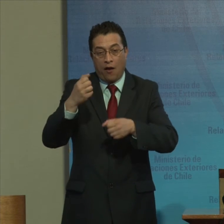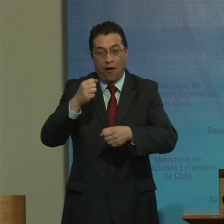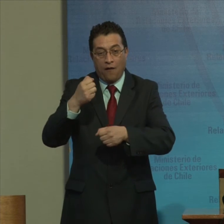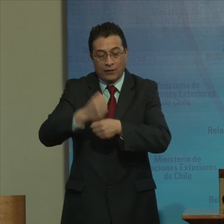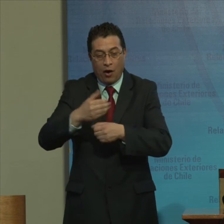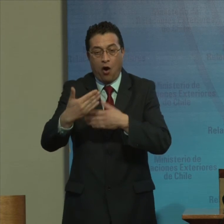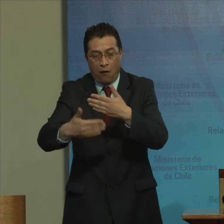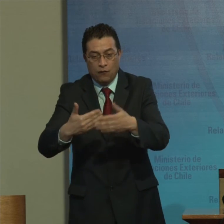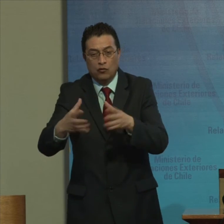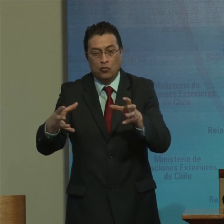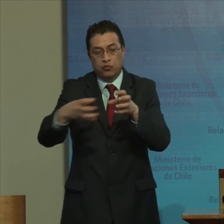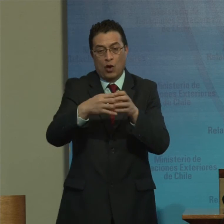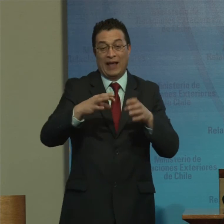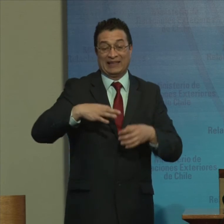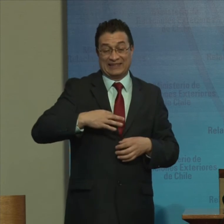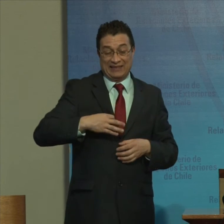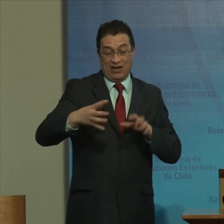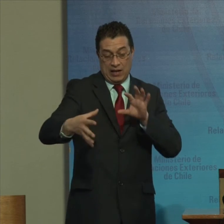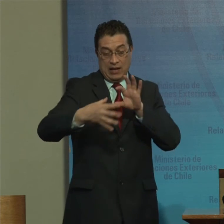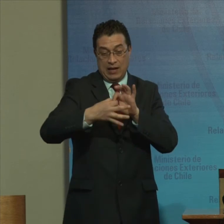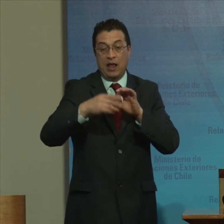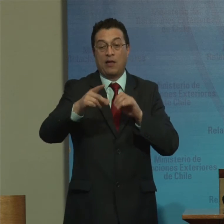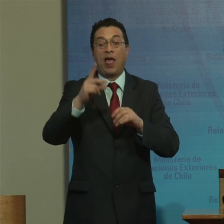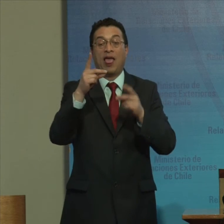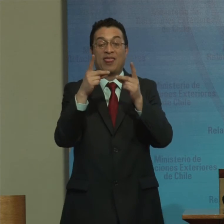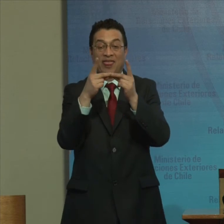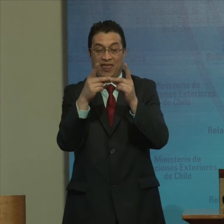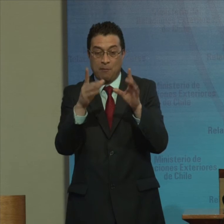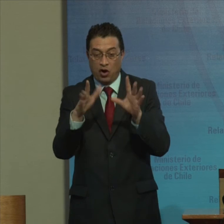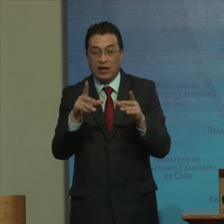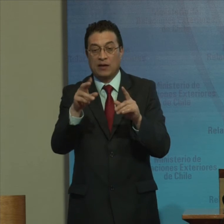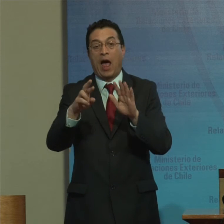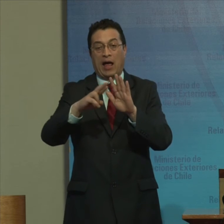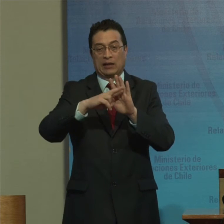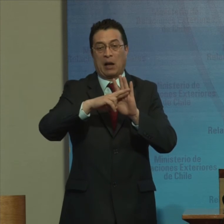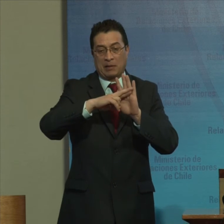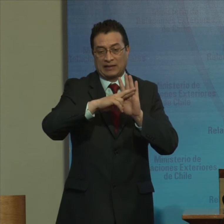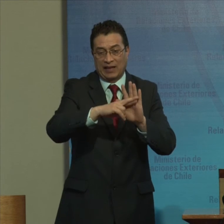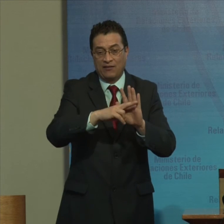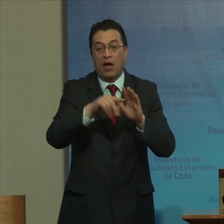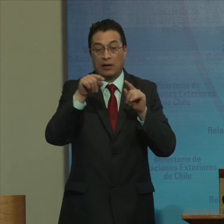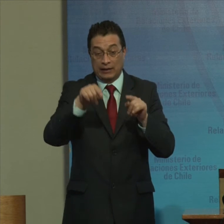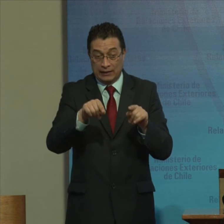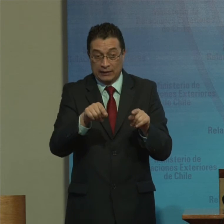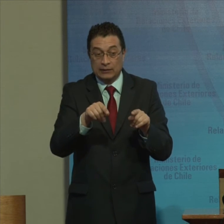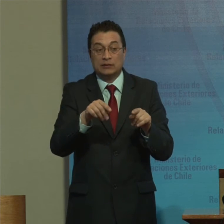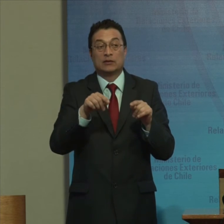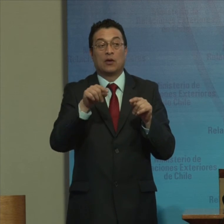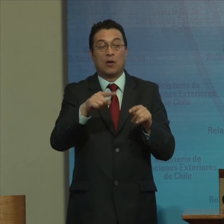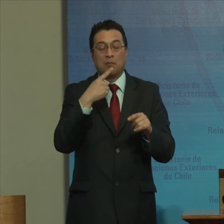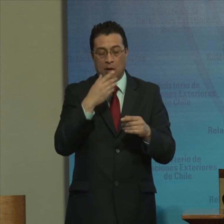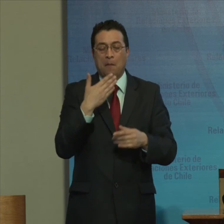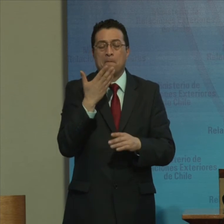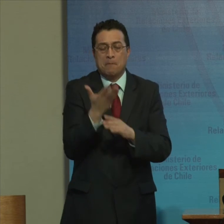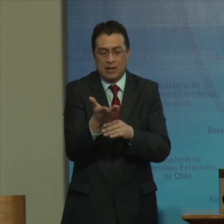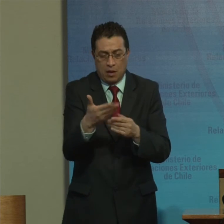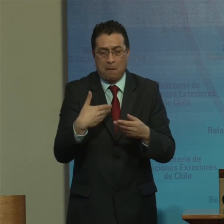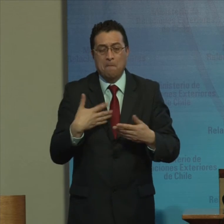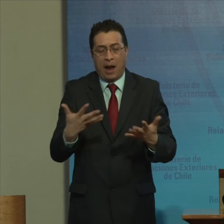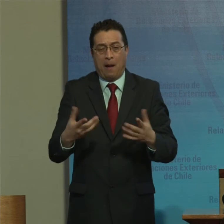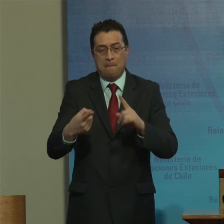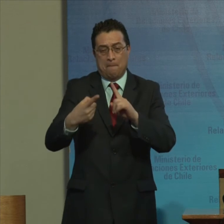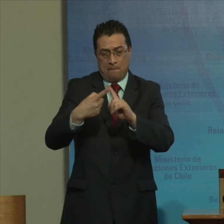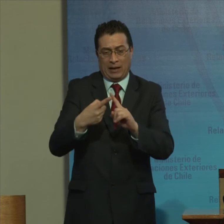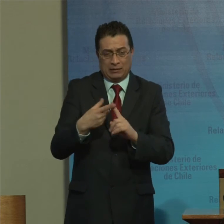organizaciones De la sociedad civil En la democracia Representativa En ese sentido sentido Instamos a participar